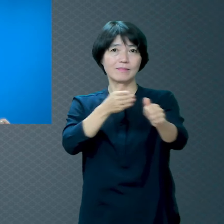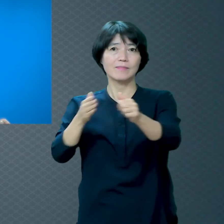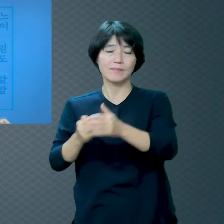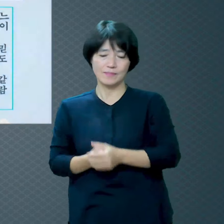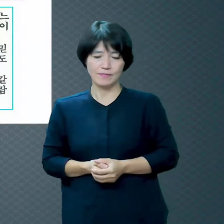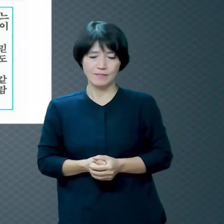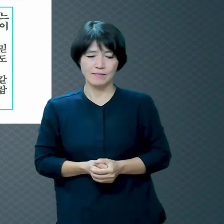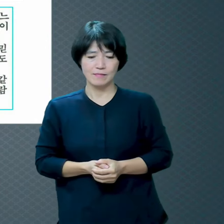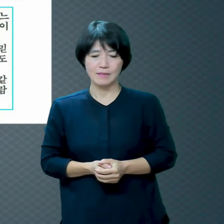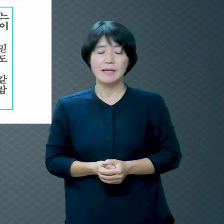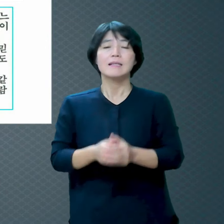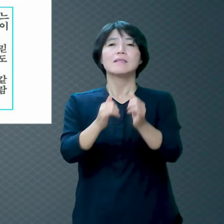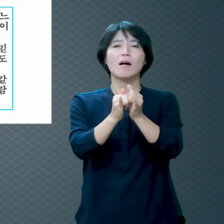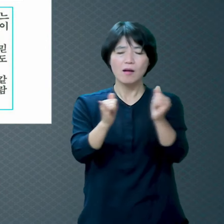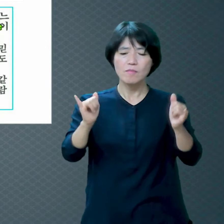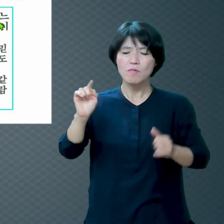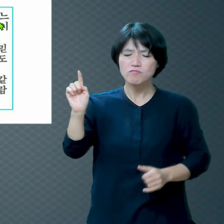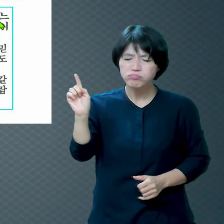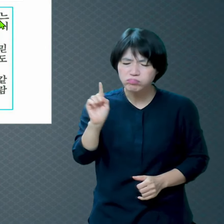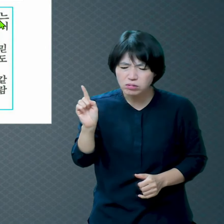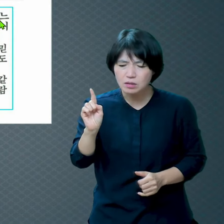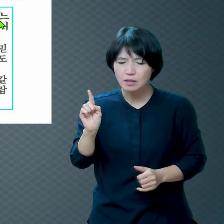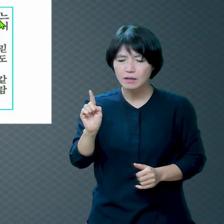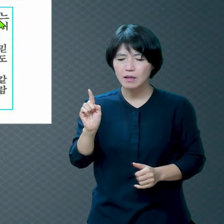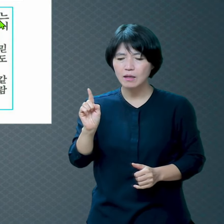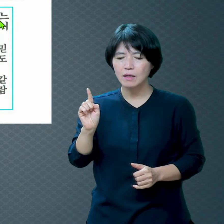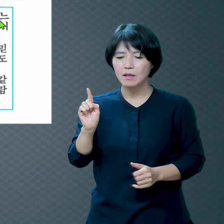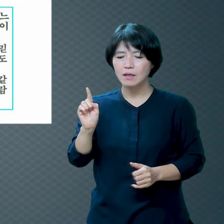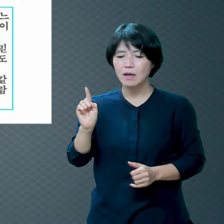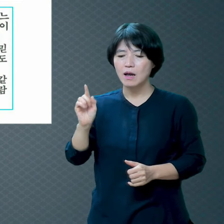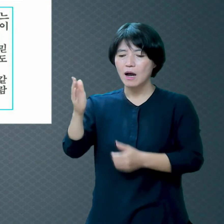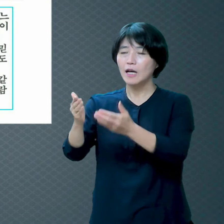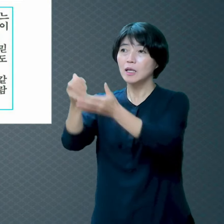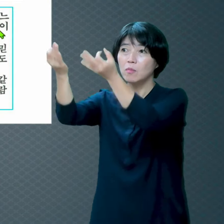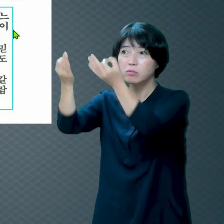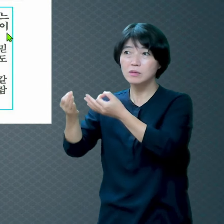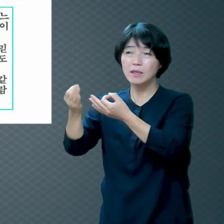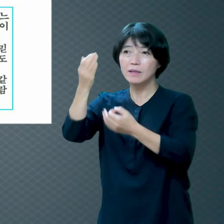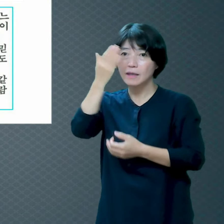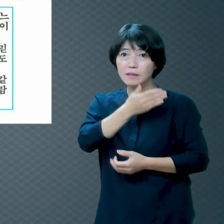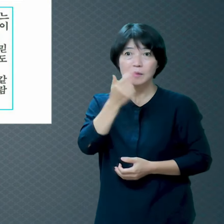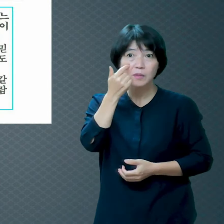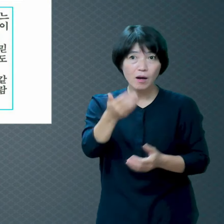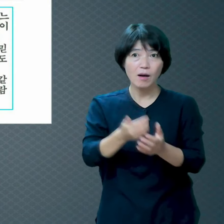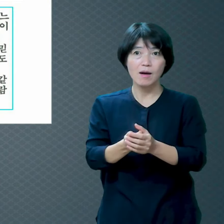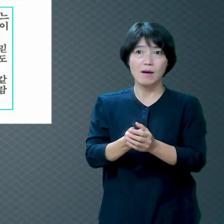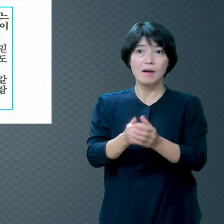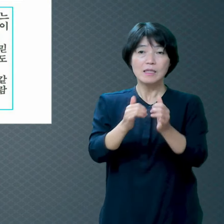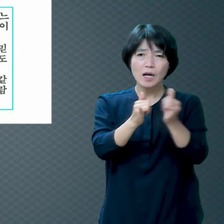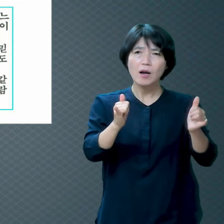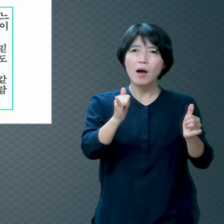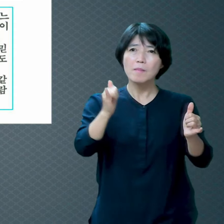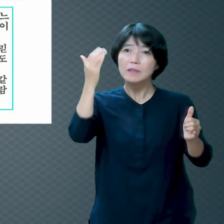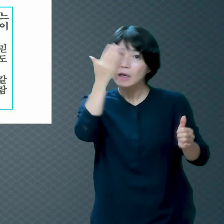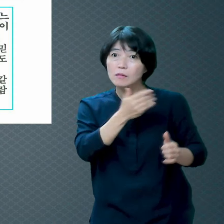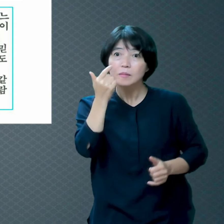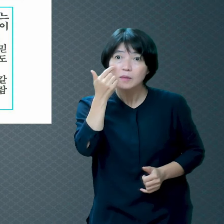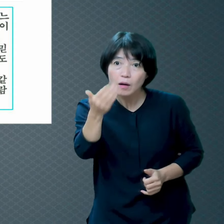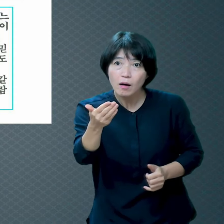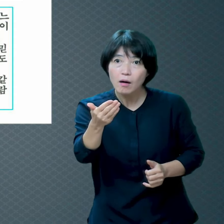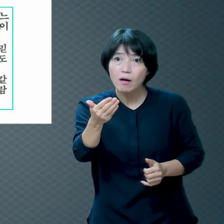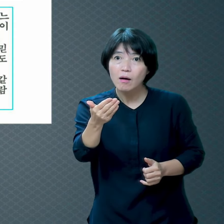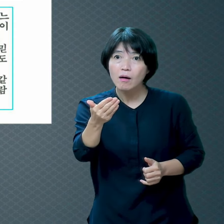사람이 무엇이 간데 깨끗하겠느냐 여인에게 선한 자가 무엇이 간데 의롭겠느냐